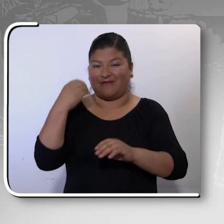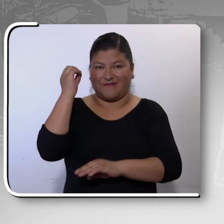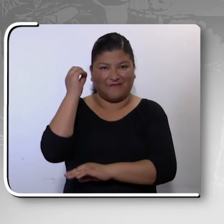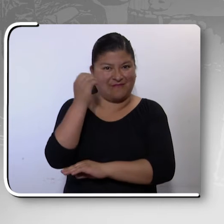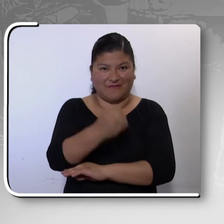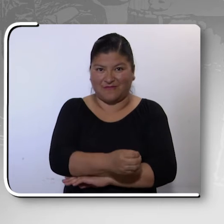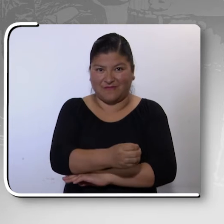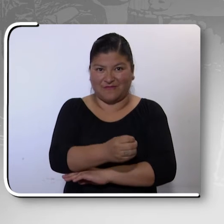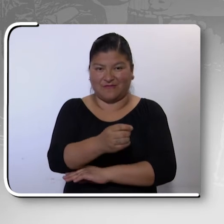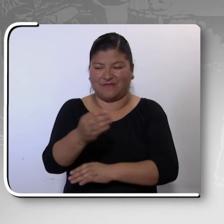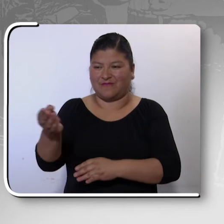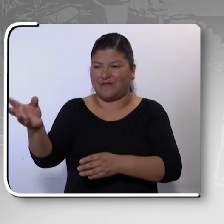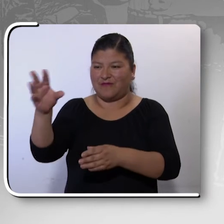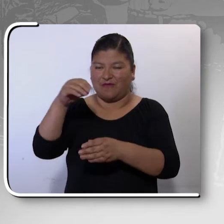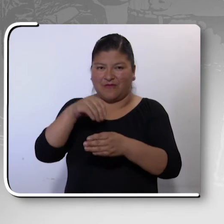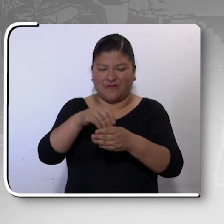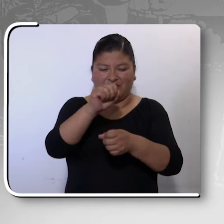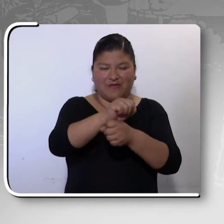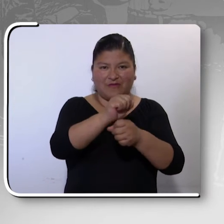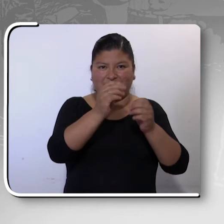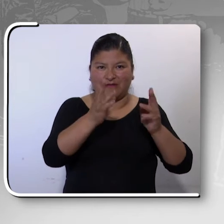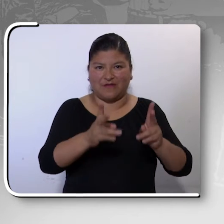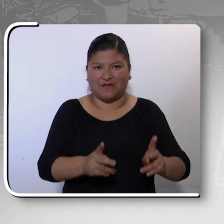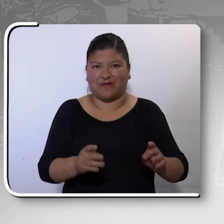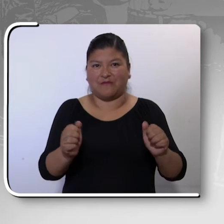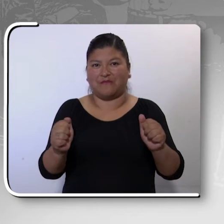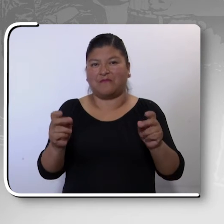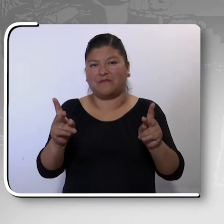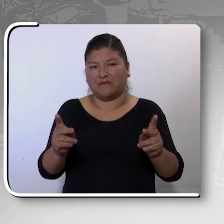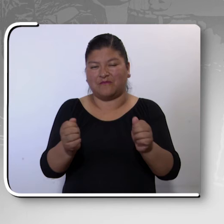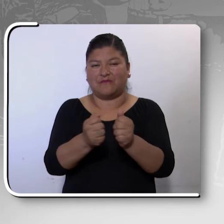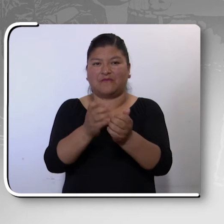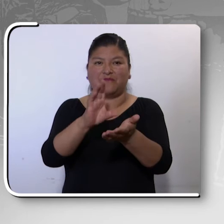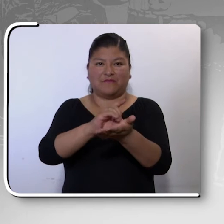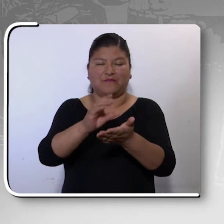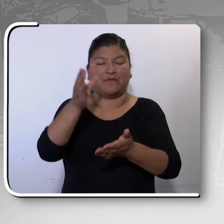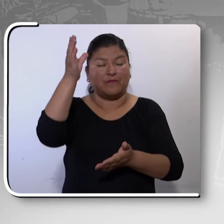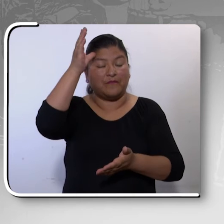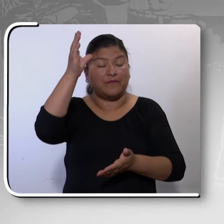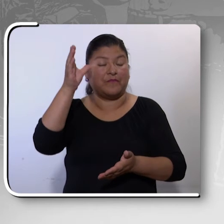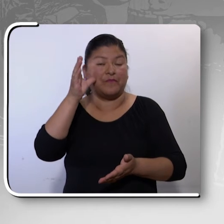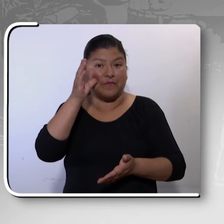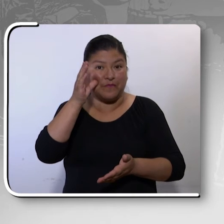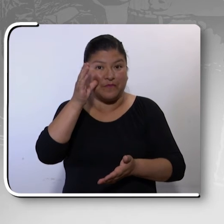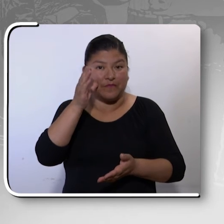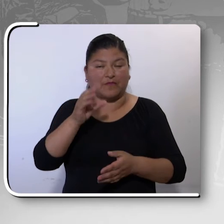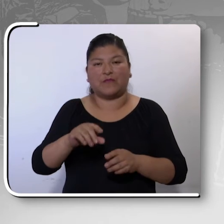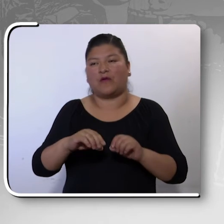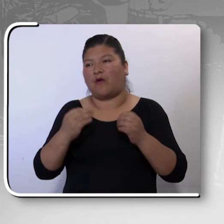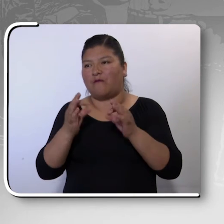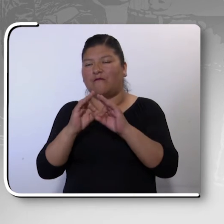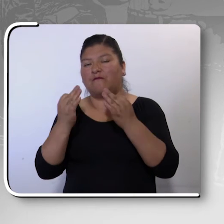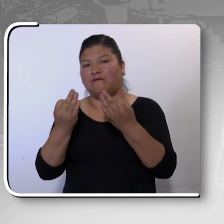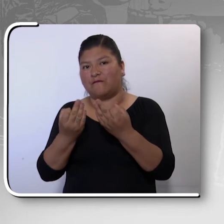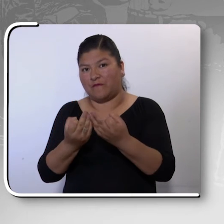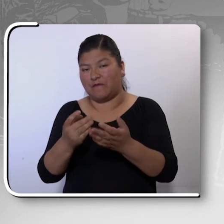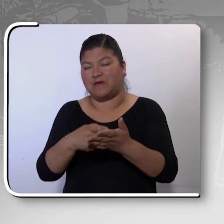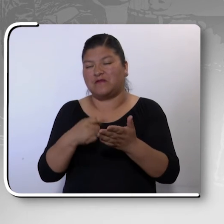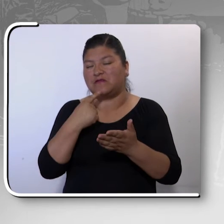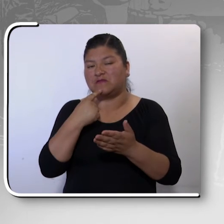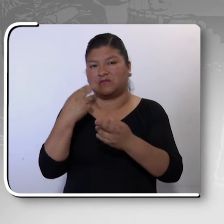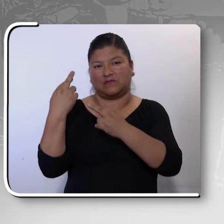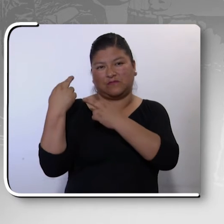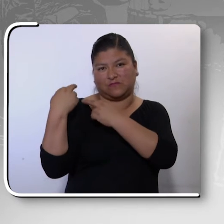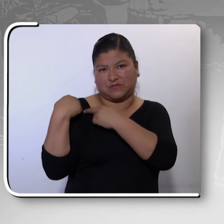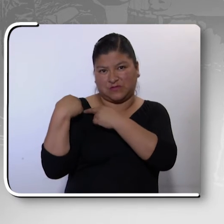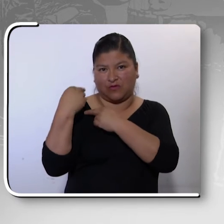padre, madre, cónyuge o tutor que se encuentre a cargo de este, en un 4% en el sector público y en un 2